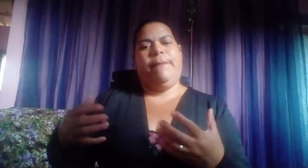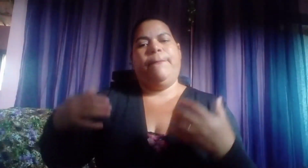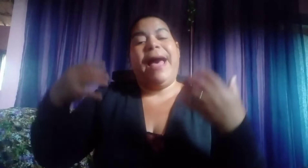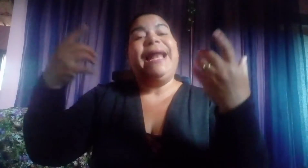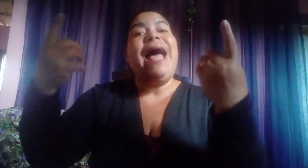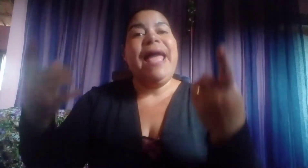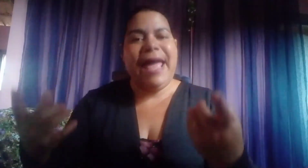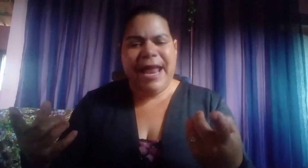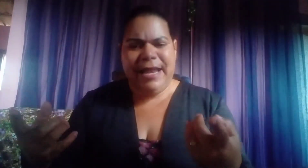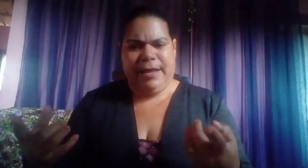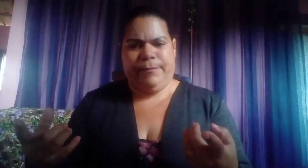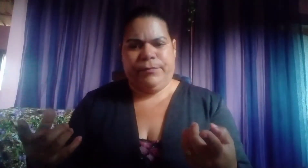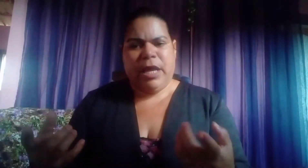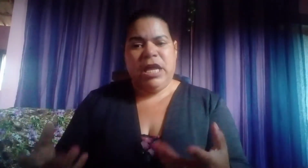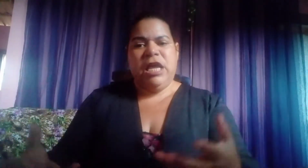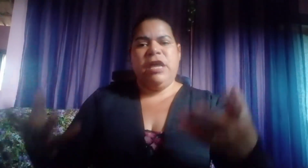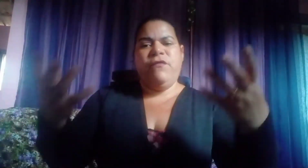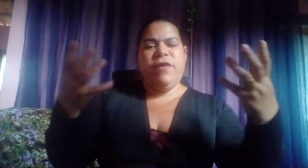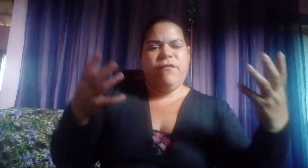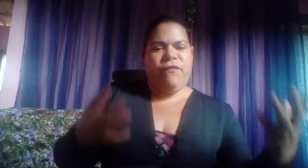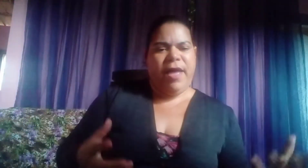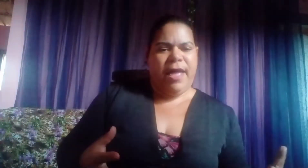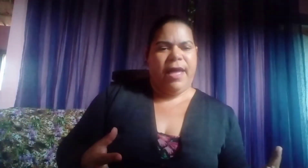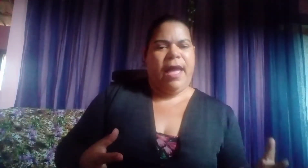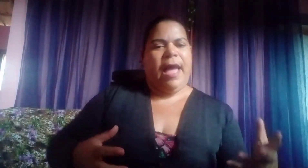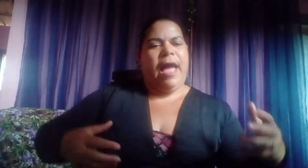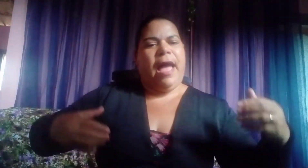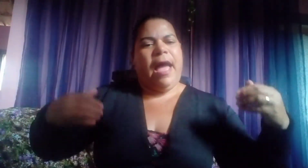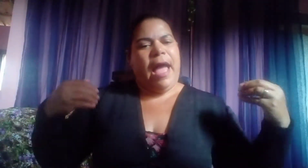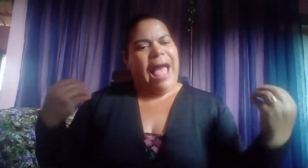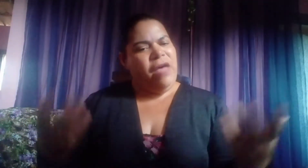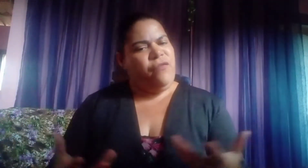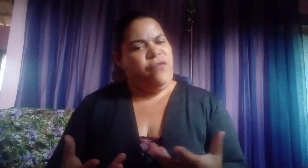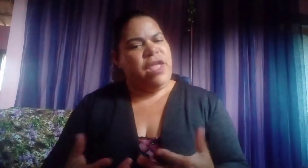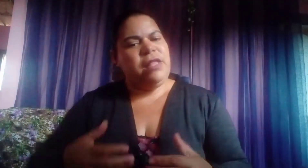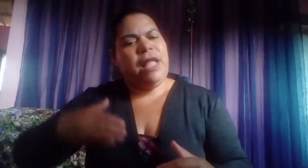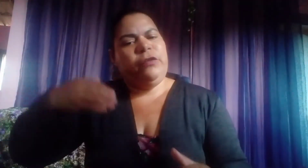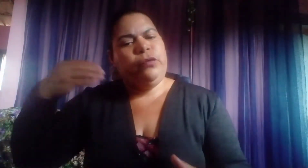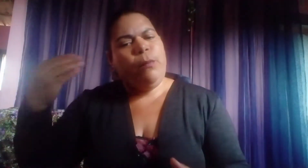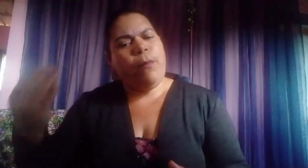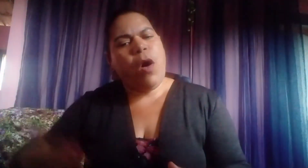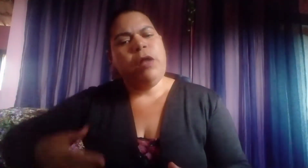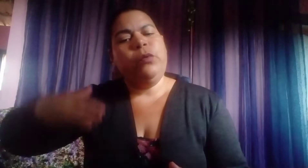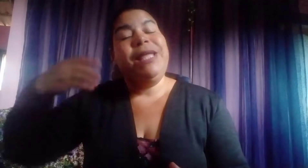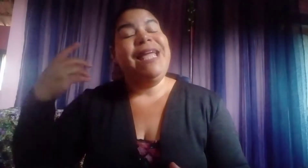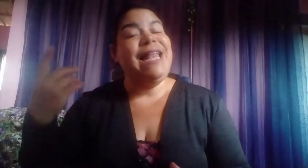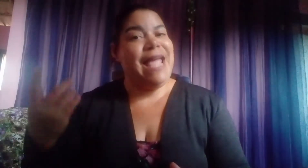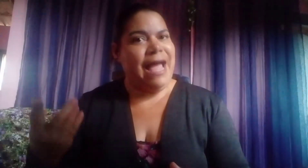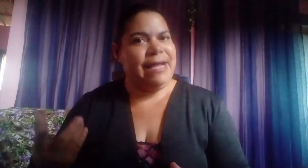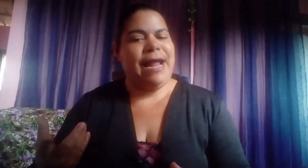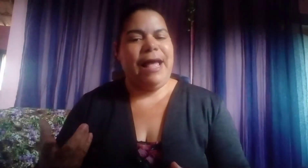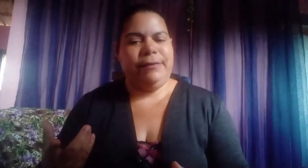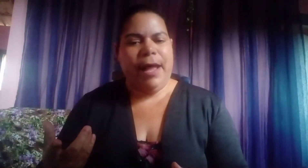para Ele e viver a vida do modo que lhe agrada,